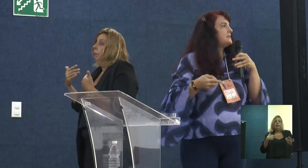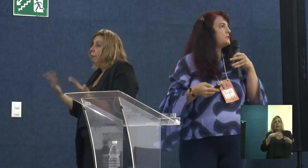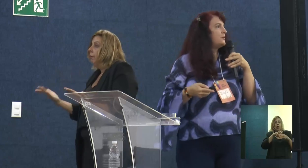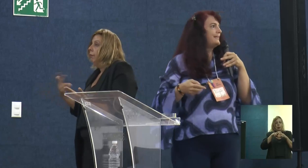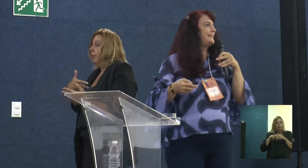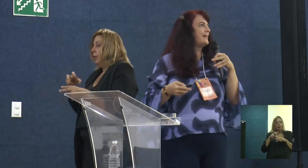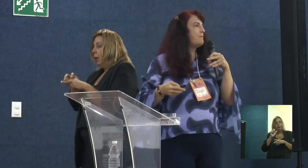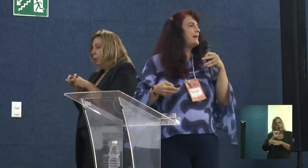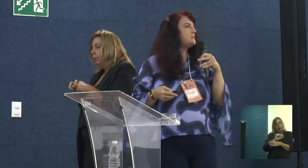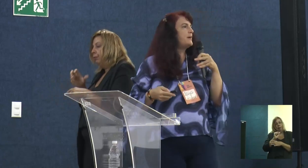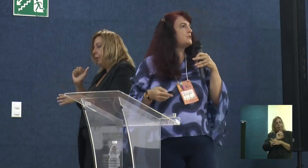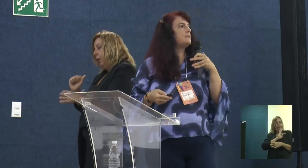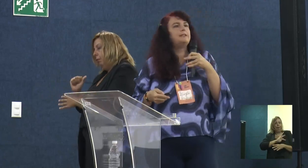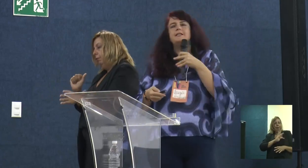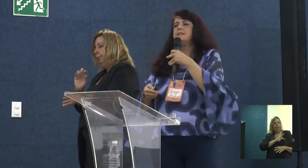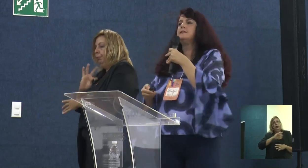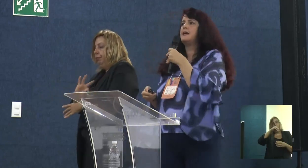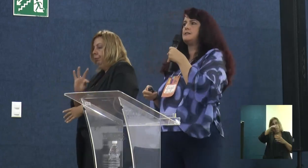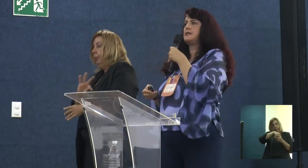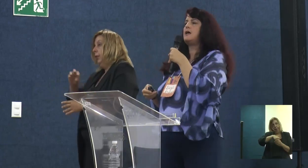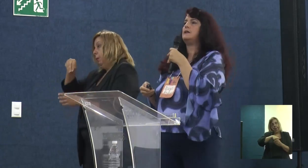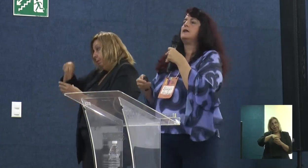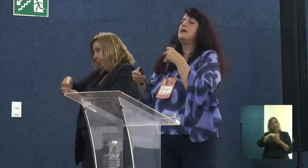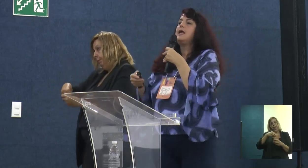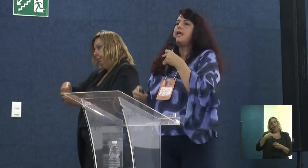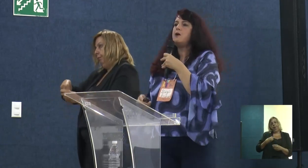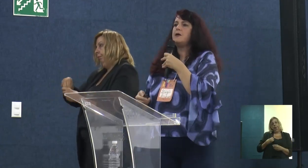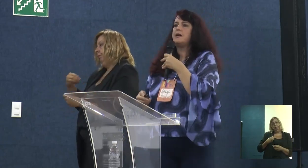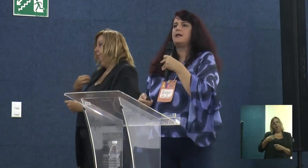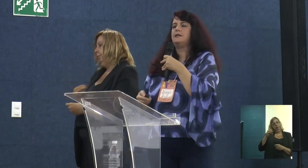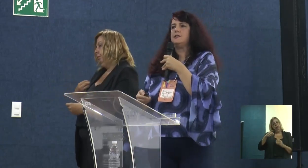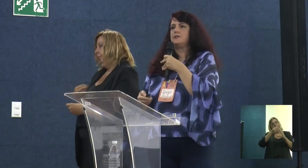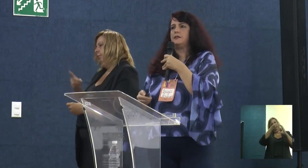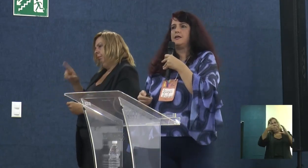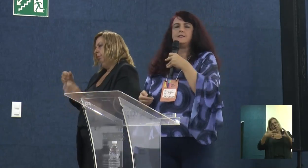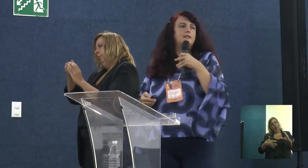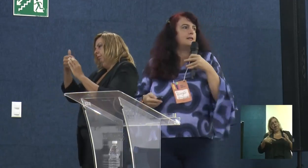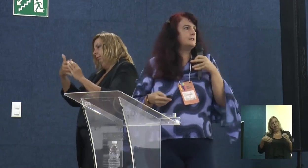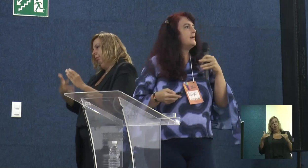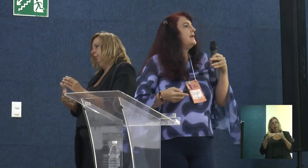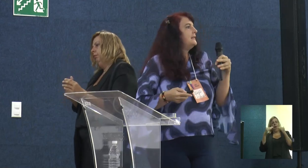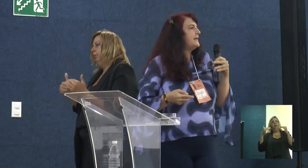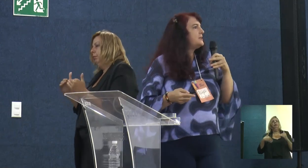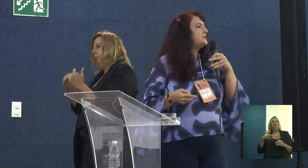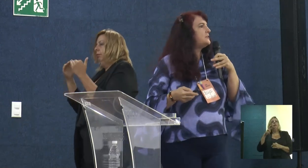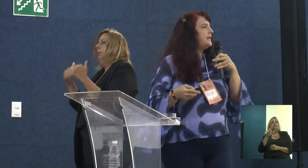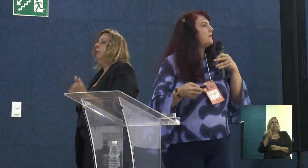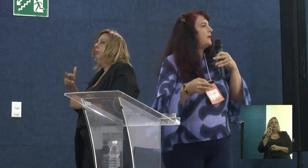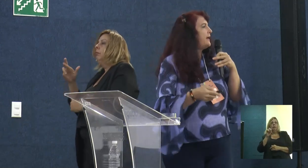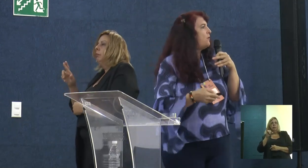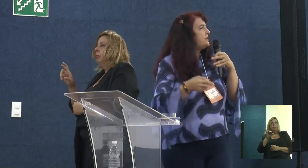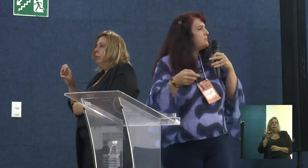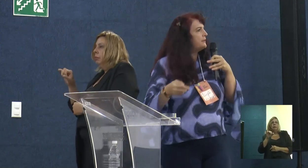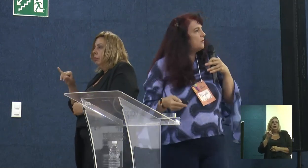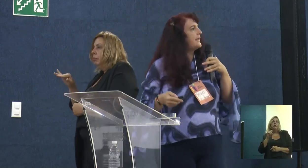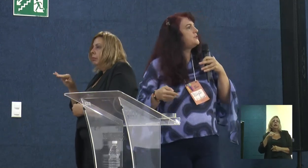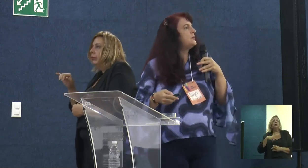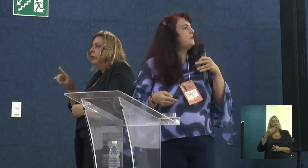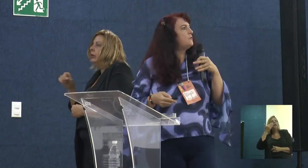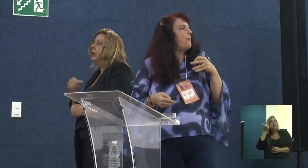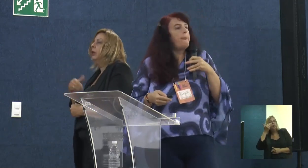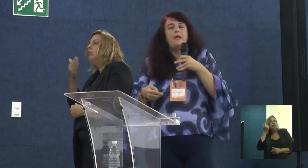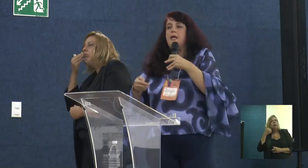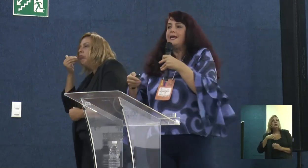por isso que a assessoria técnico participativa descentralizada é uma característica da residência. A gente ter conhecimento